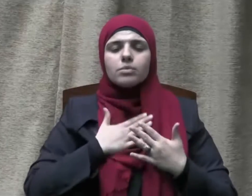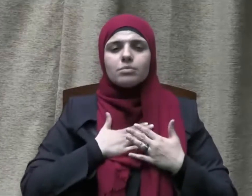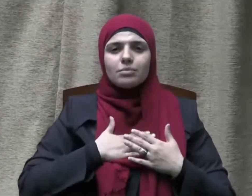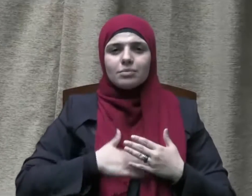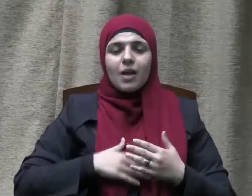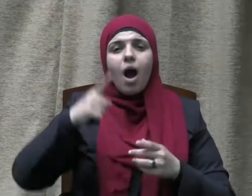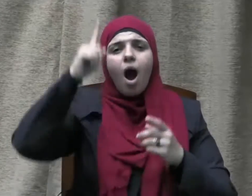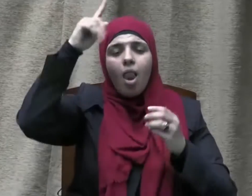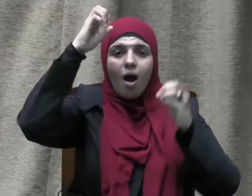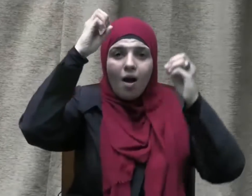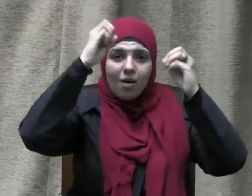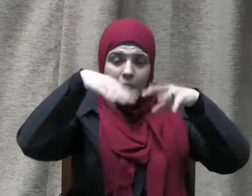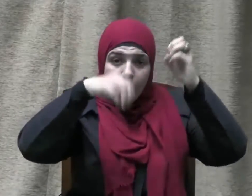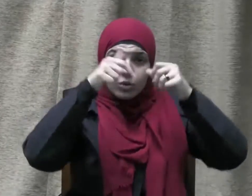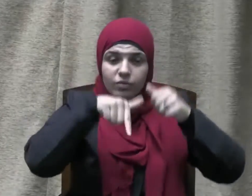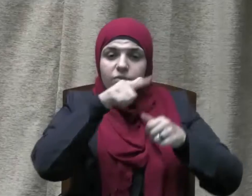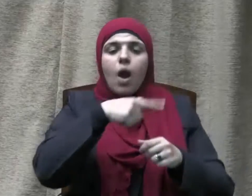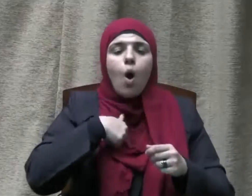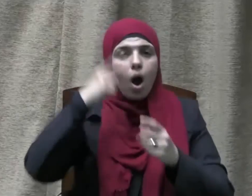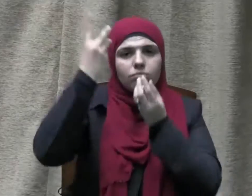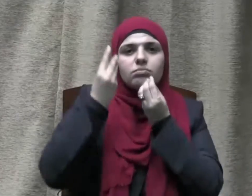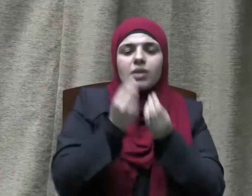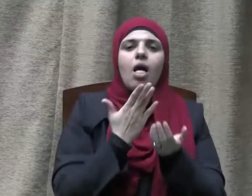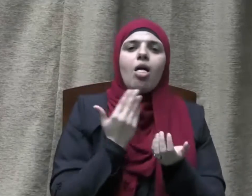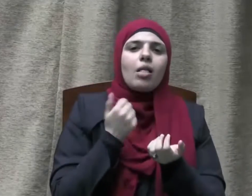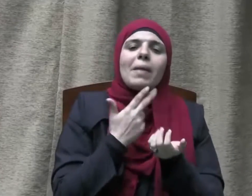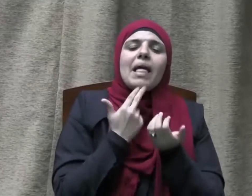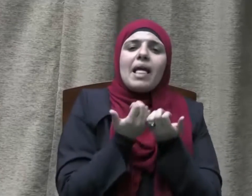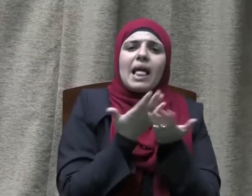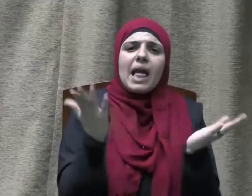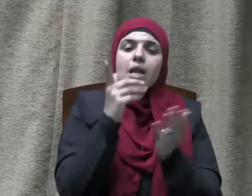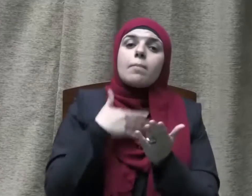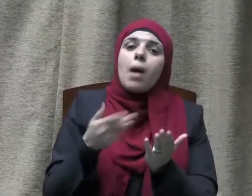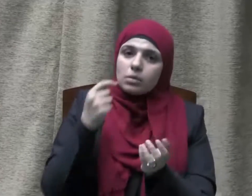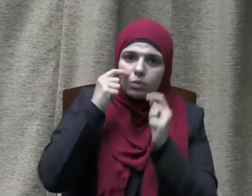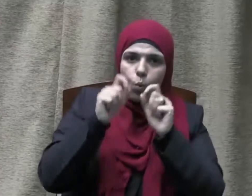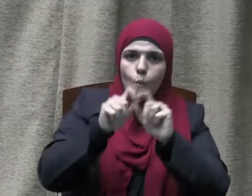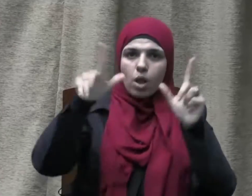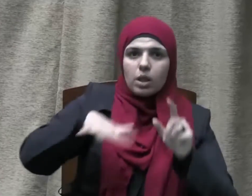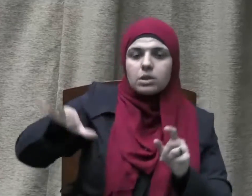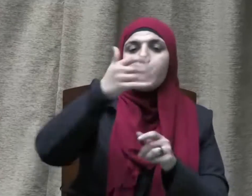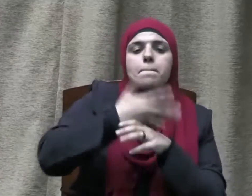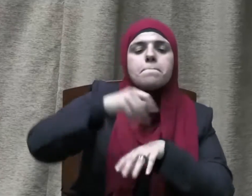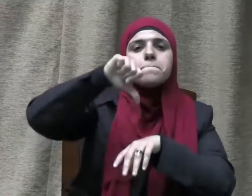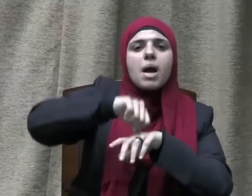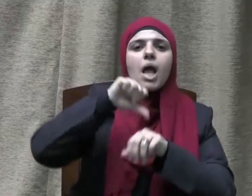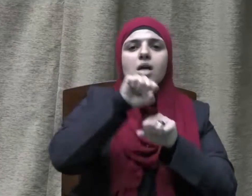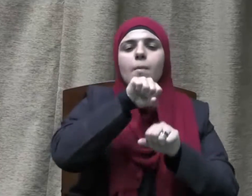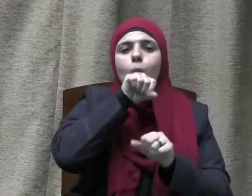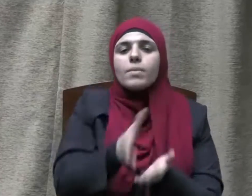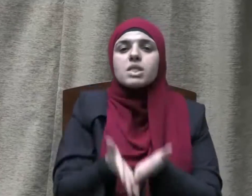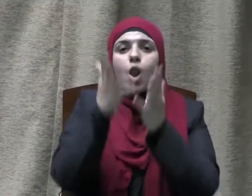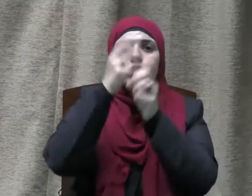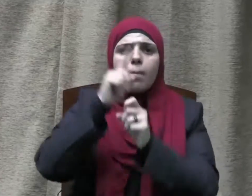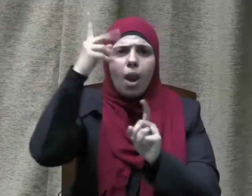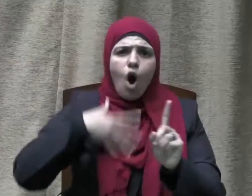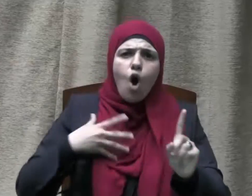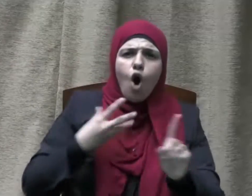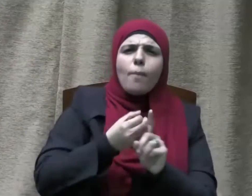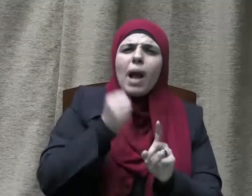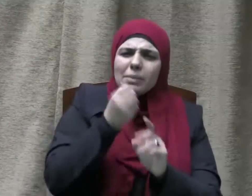منه ومنة وكرما وبيانا لعظيم منزلته صلى الله عليه وسلم تماما كما